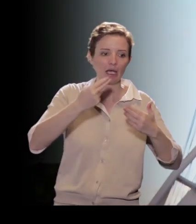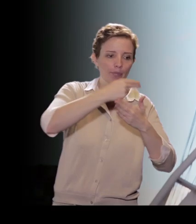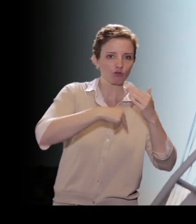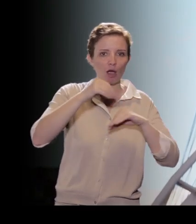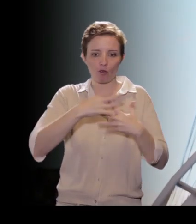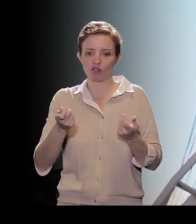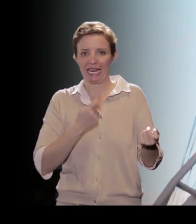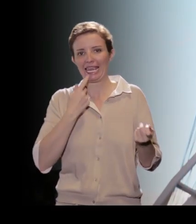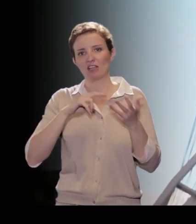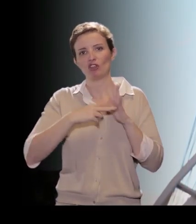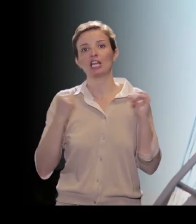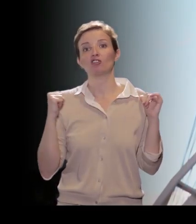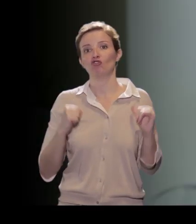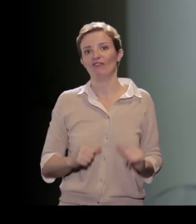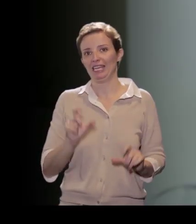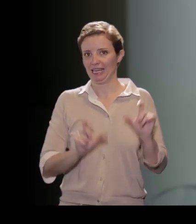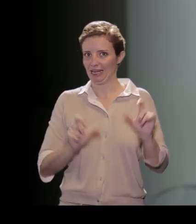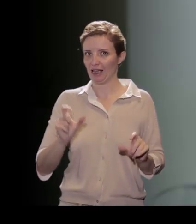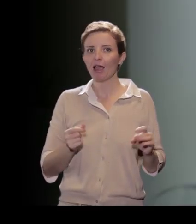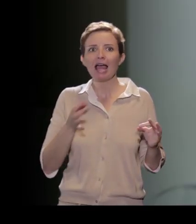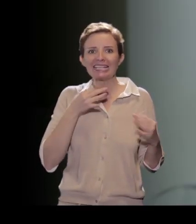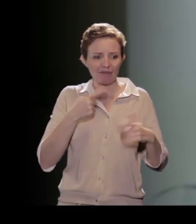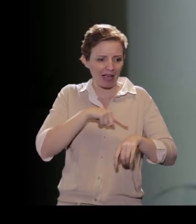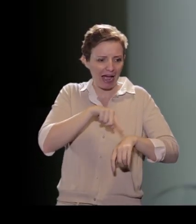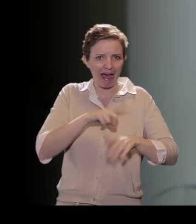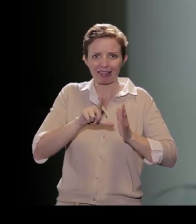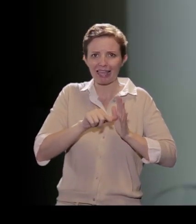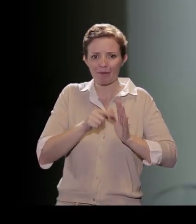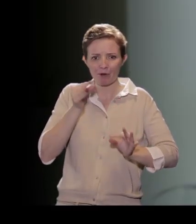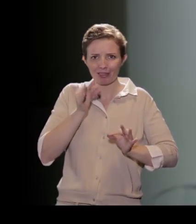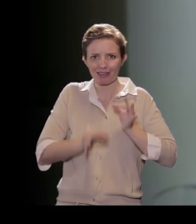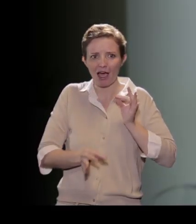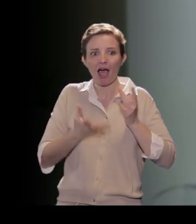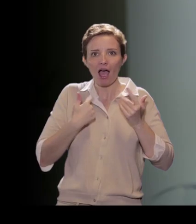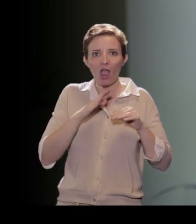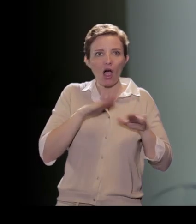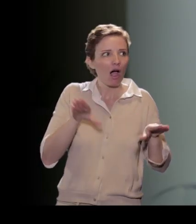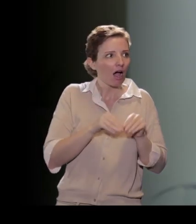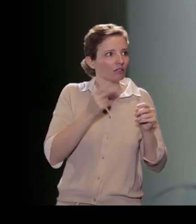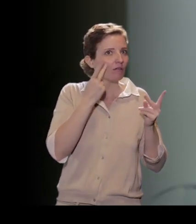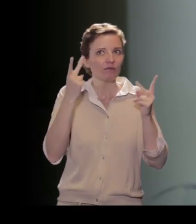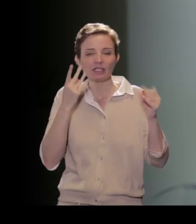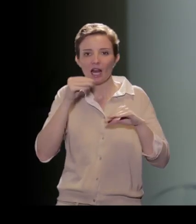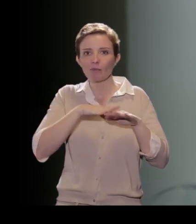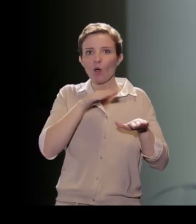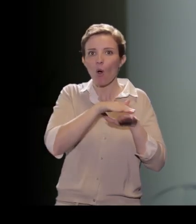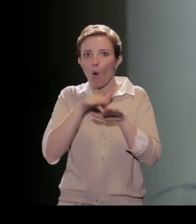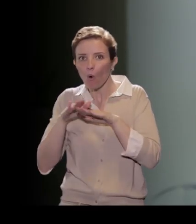Quindi, come vedete, in poche ore ho avuto la possibilità di vedere e di sfruttare i servizi messi a nostra